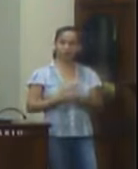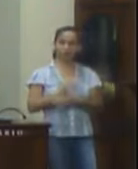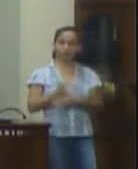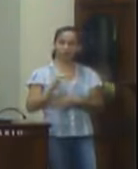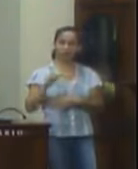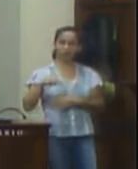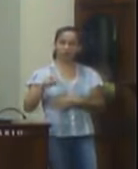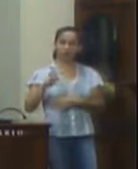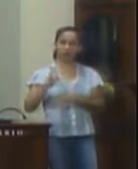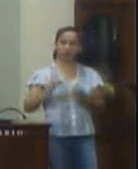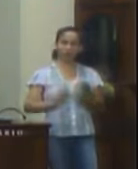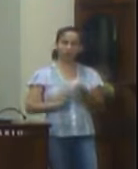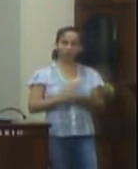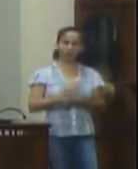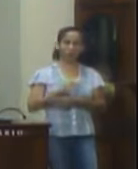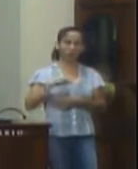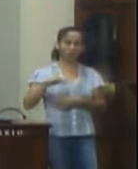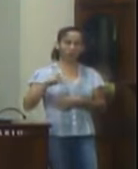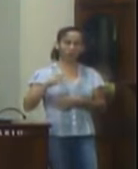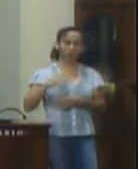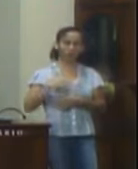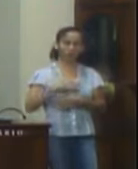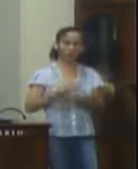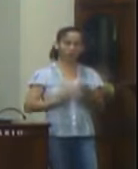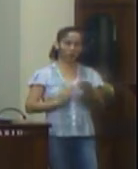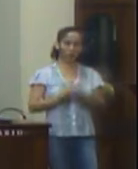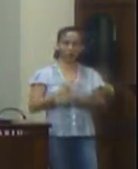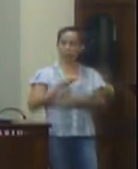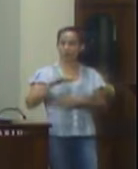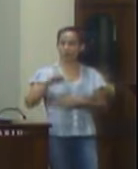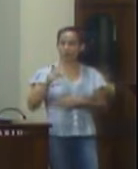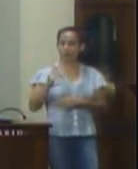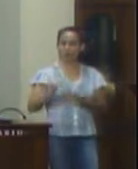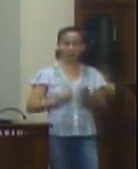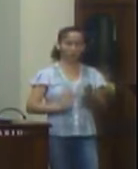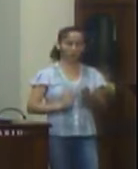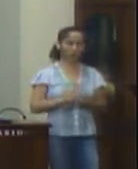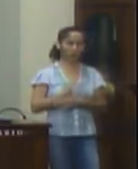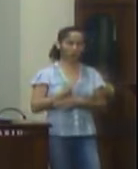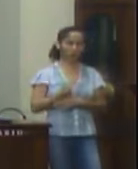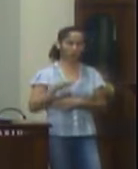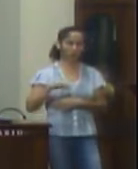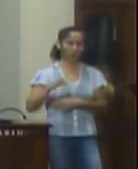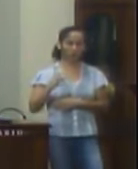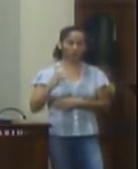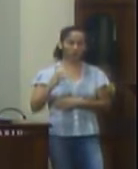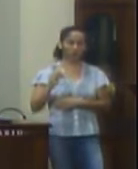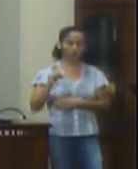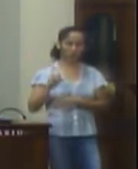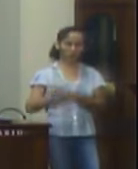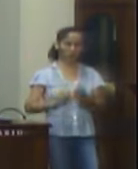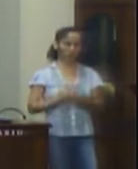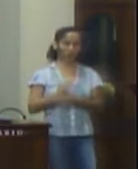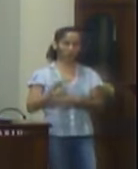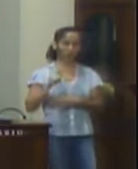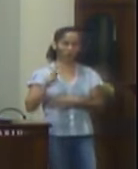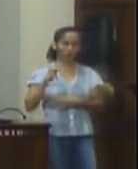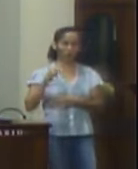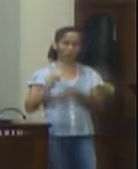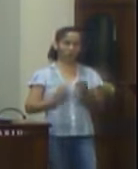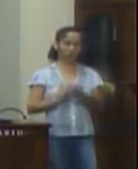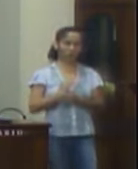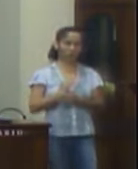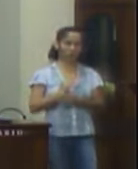marcelo marquim da saúde michelle cabral celso pedro